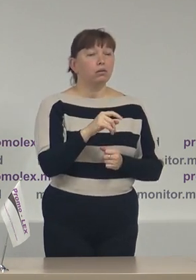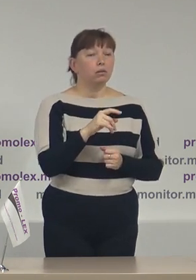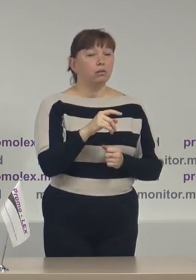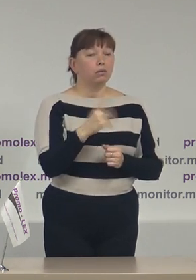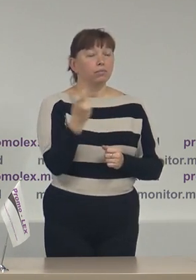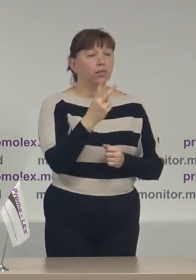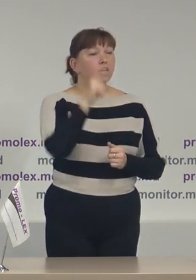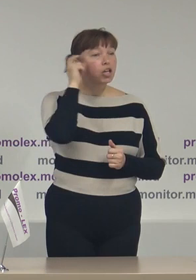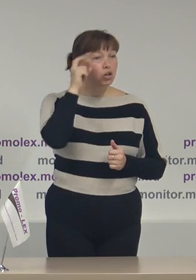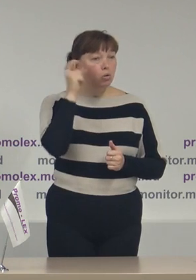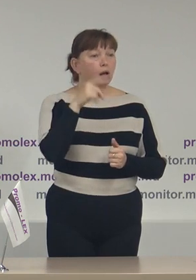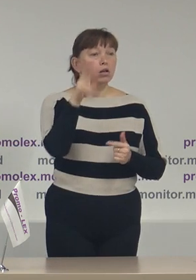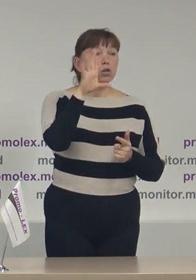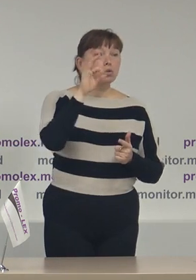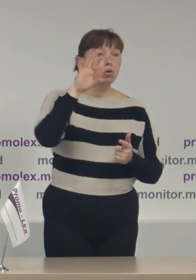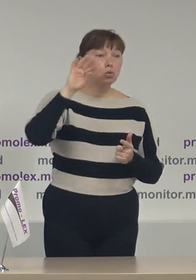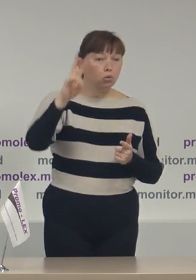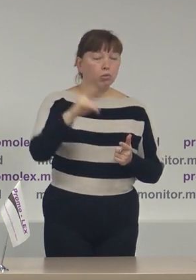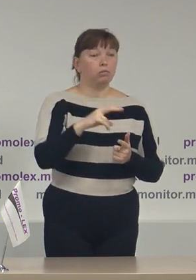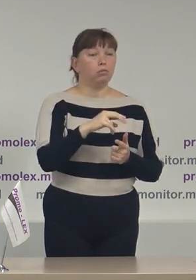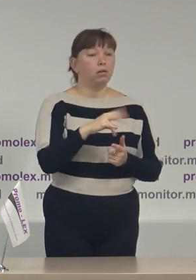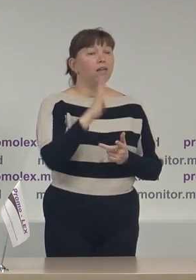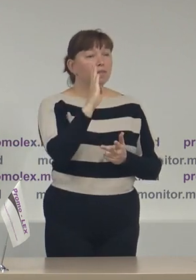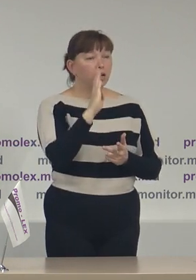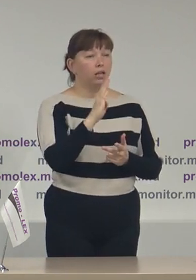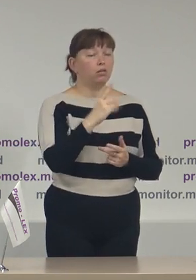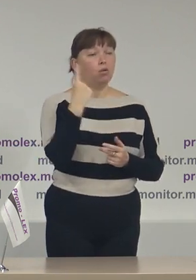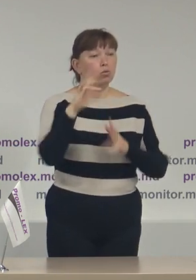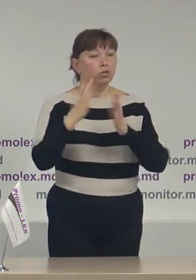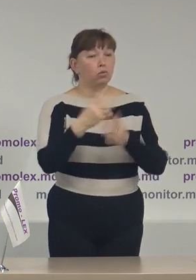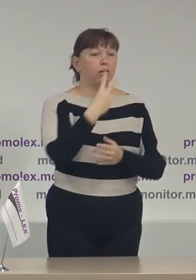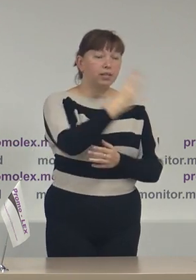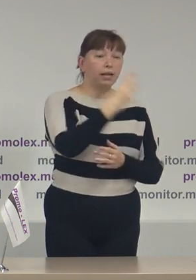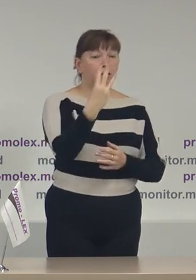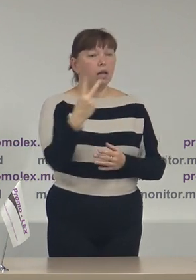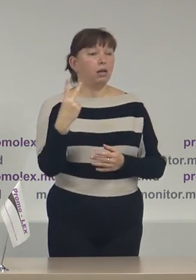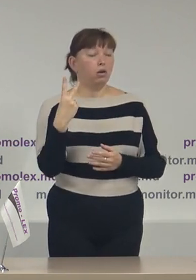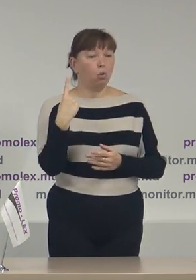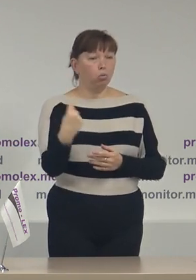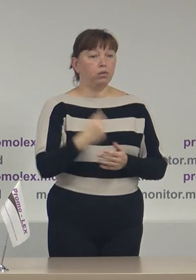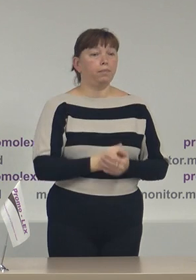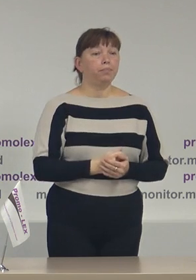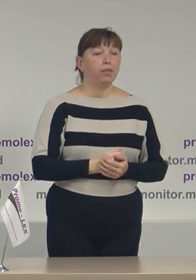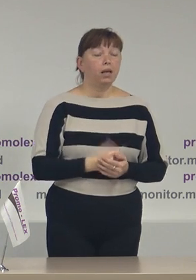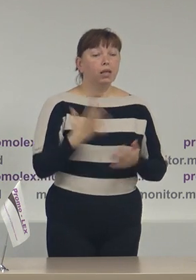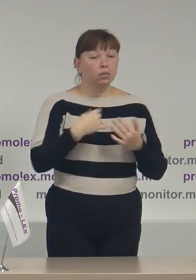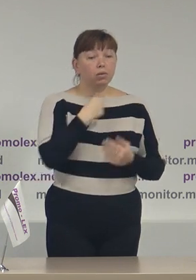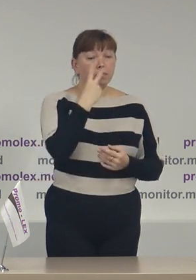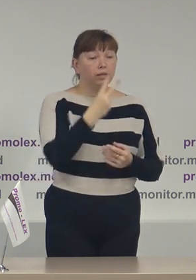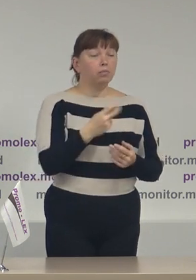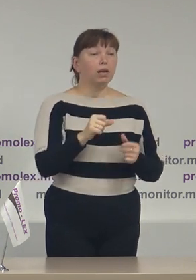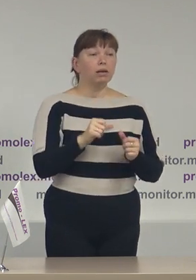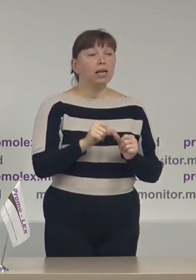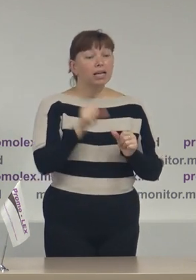domnii Chertoacă și Dodon câte situații și doamna Violeta Ivanov o situație. Pe de altă parte vedem că în afară de